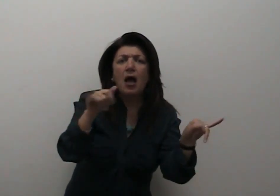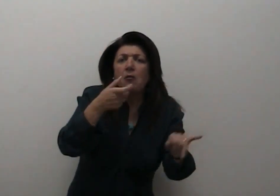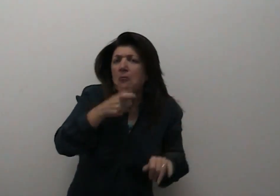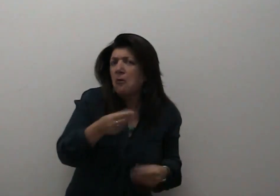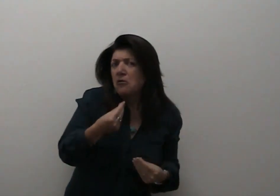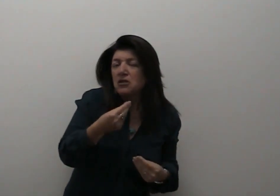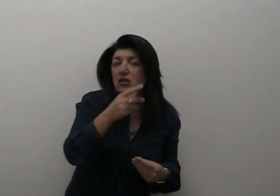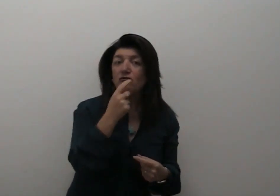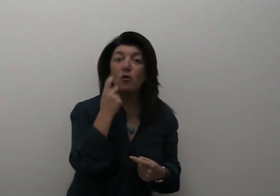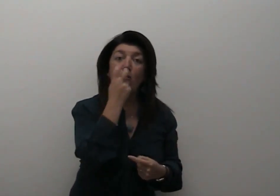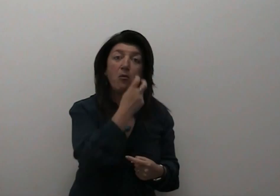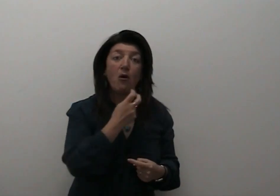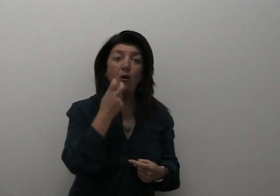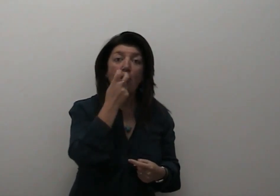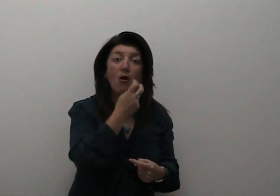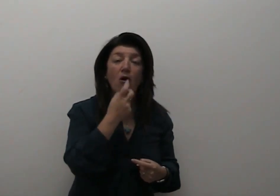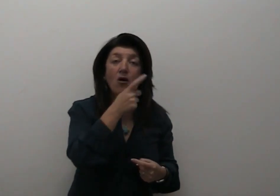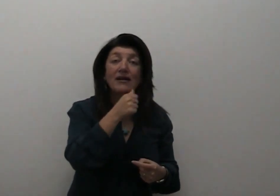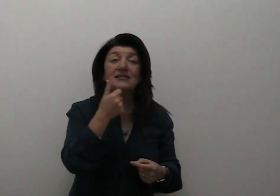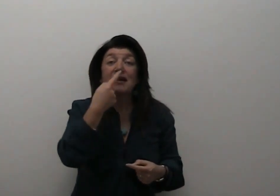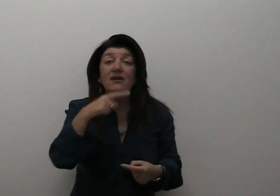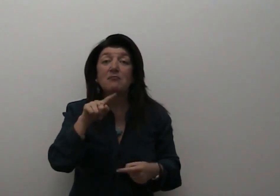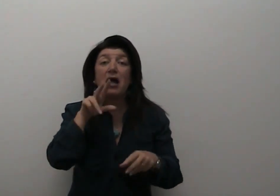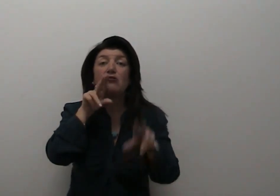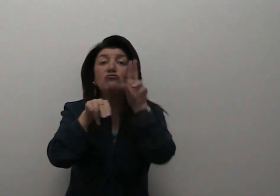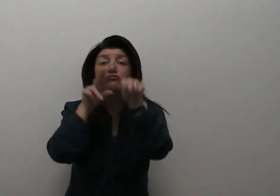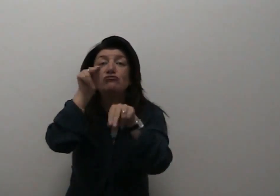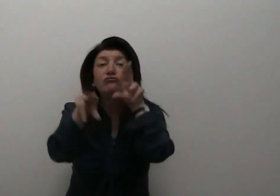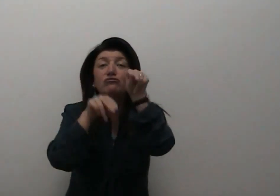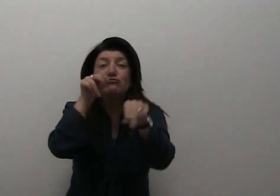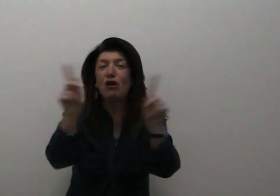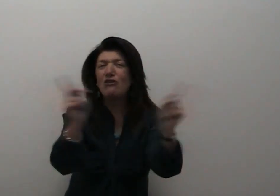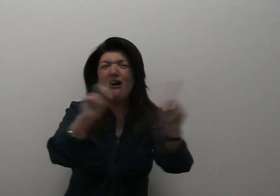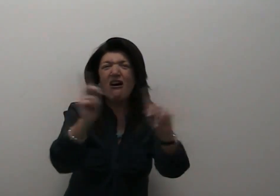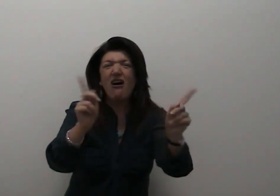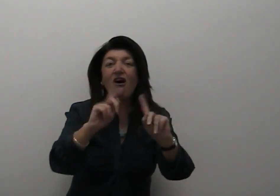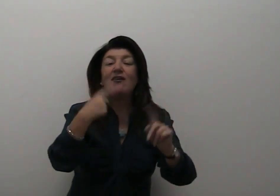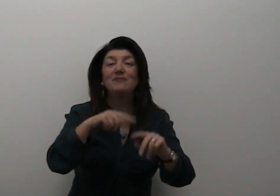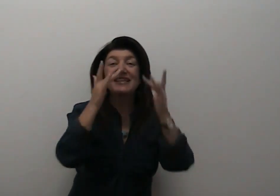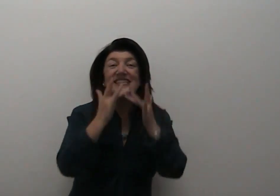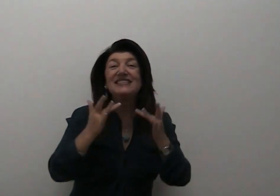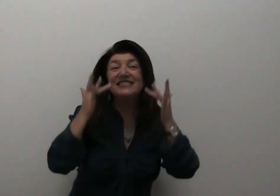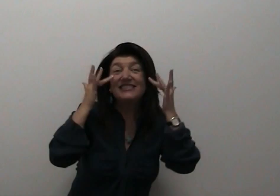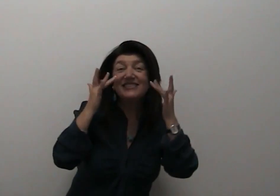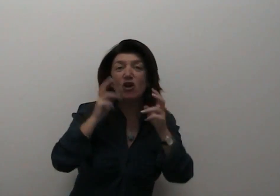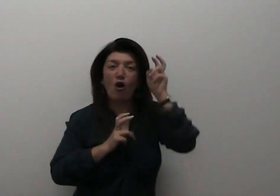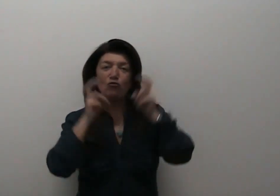per parlare, ma per sorridere e fare le più buffe espressioni. Per poter parlare,